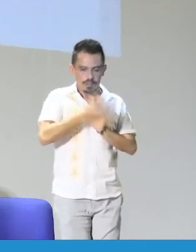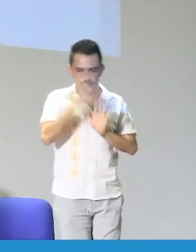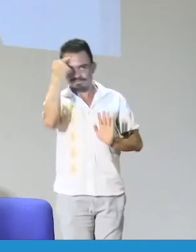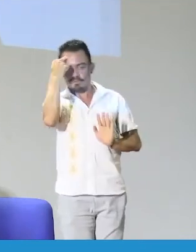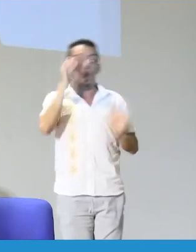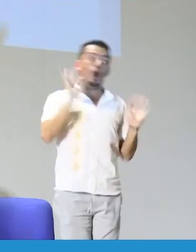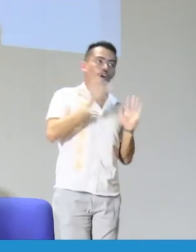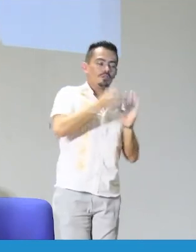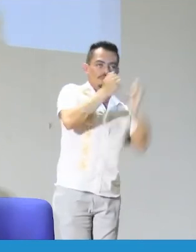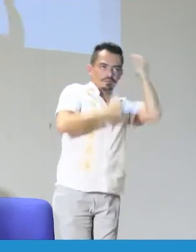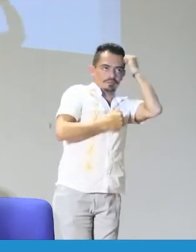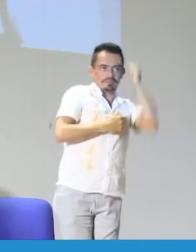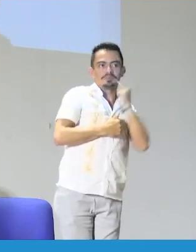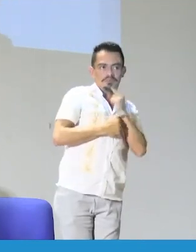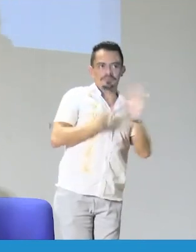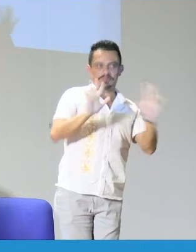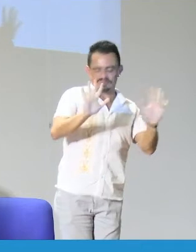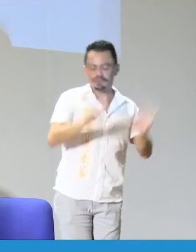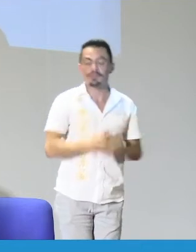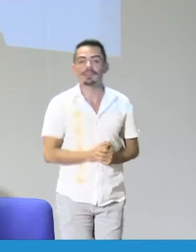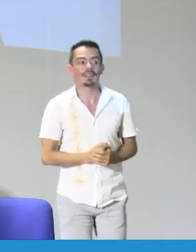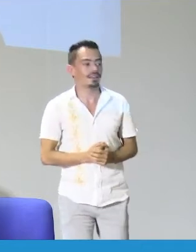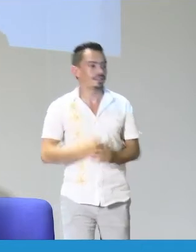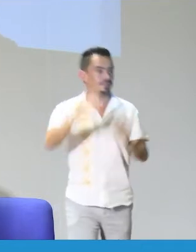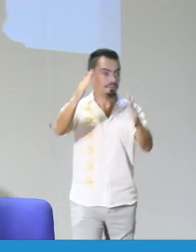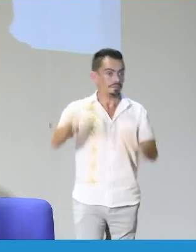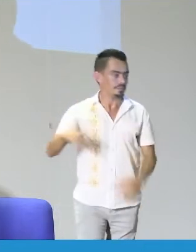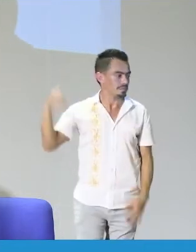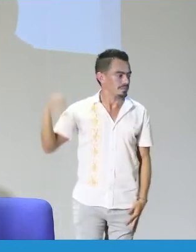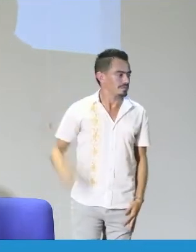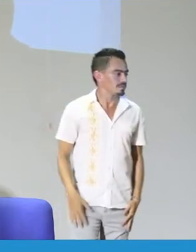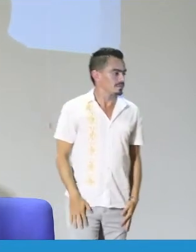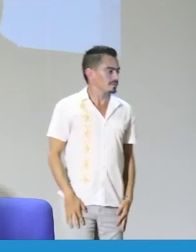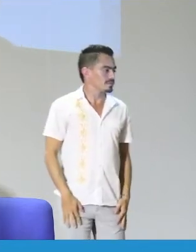nos preguntemos un poco, como docente sordo también.